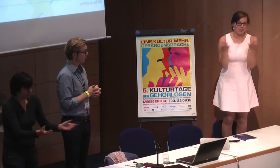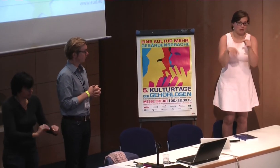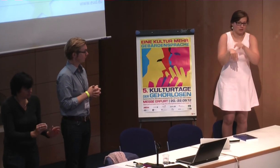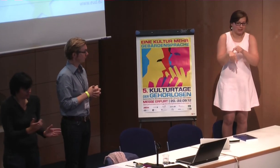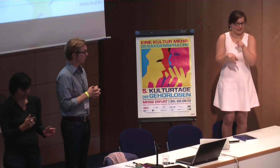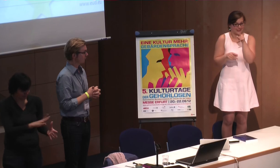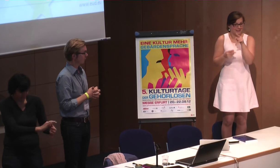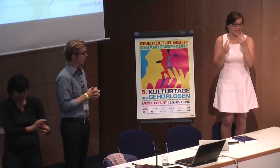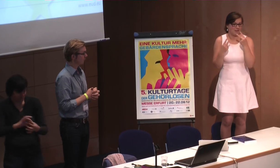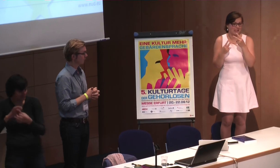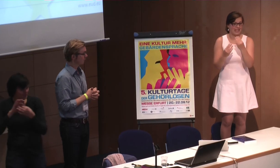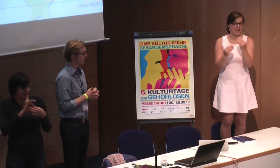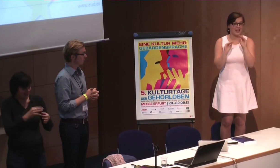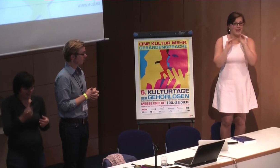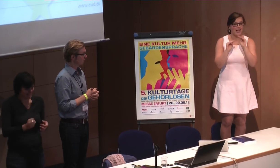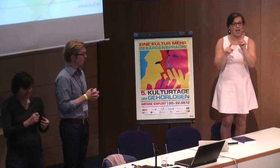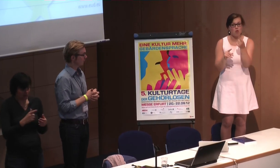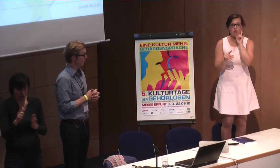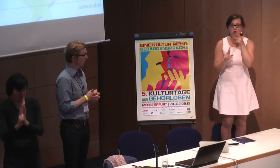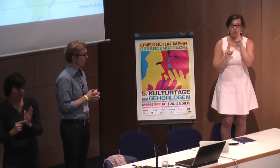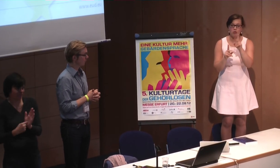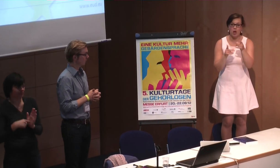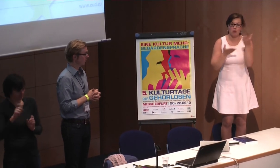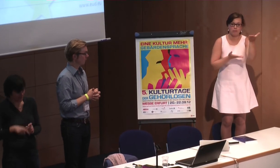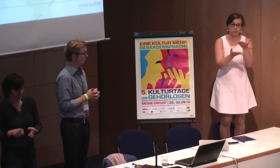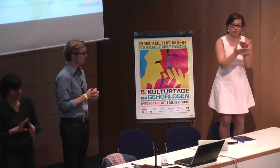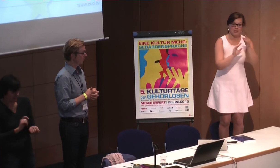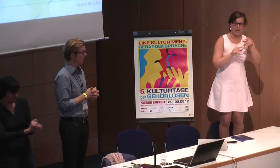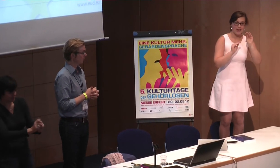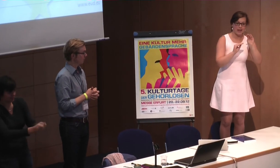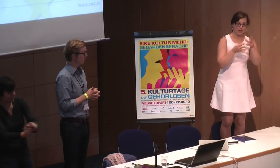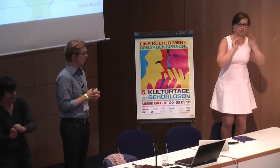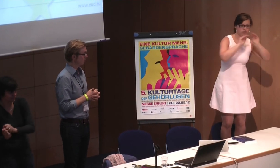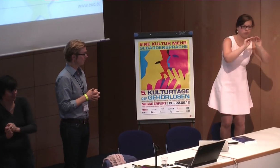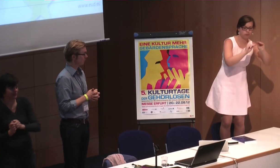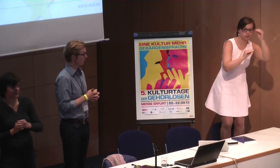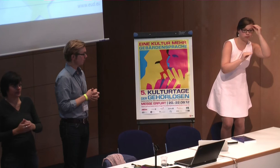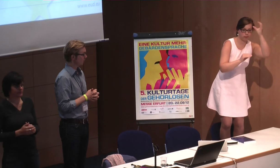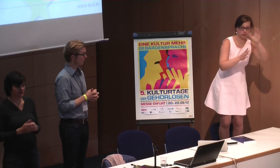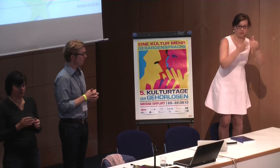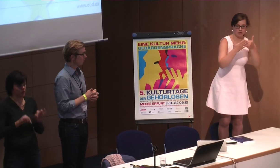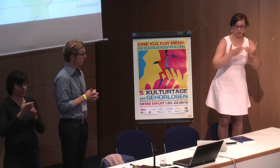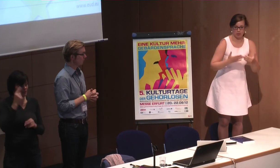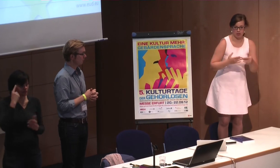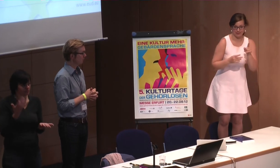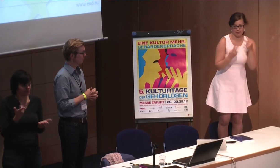Neuerungen nach sich und das braucht natürlich auch Zeit. Und da muss man eben auch drauf hinwenden, man muss sich mit dem Lehrerverband auseinandersetzen, man muss